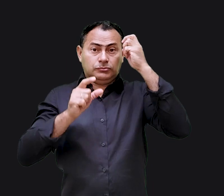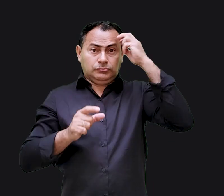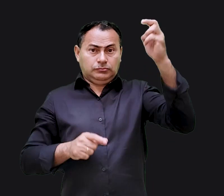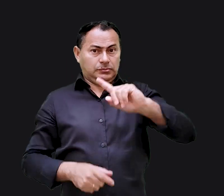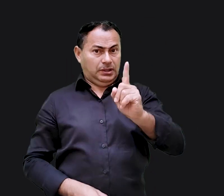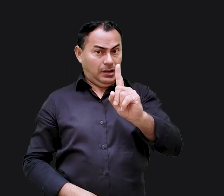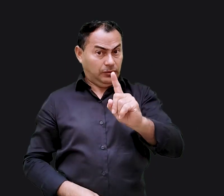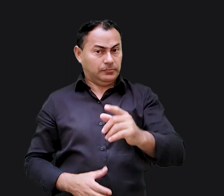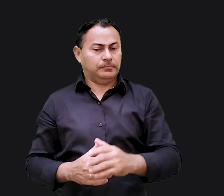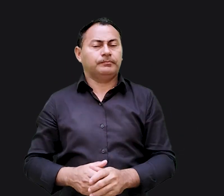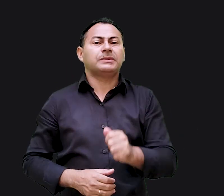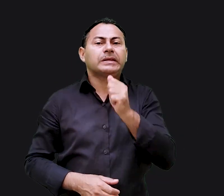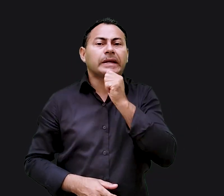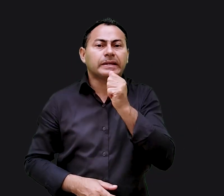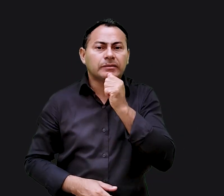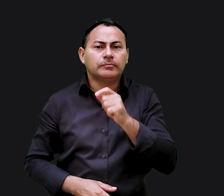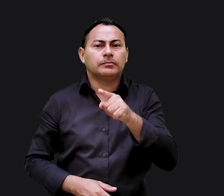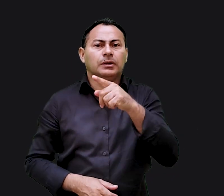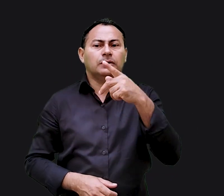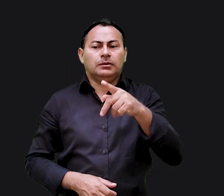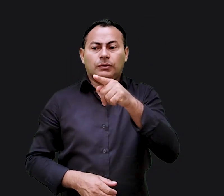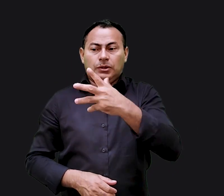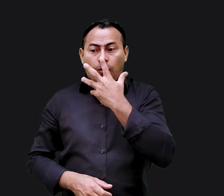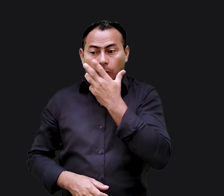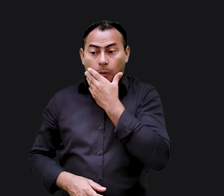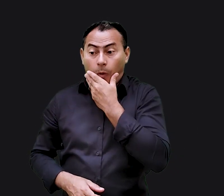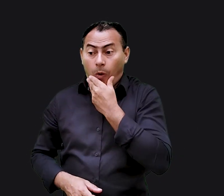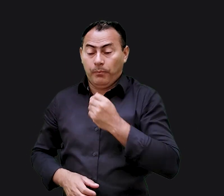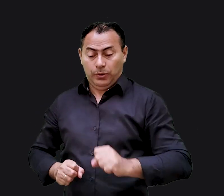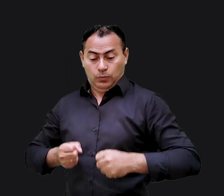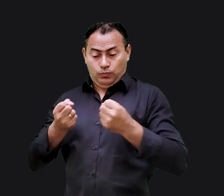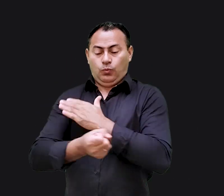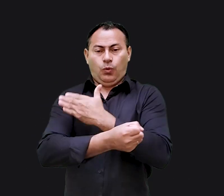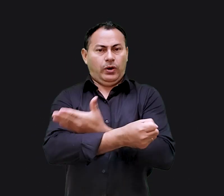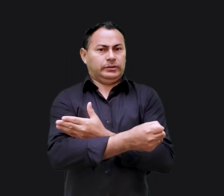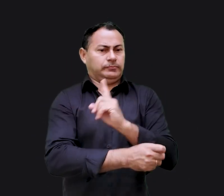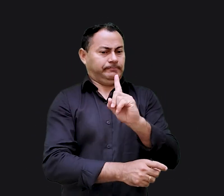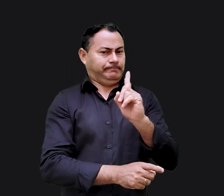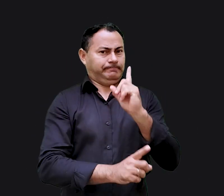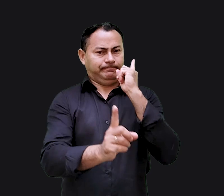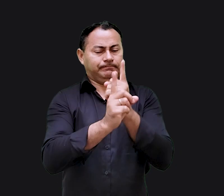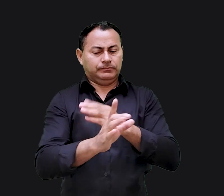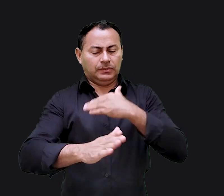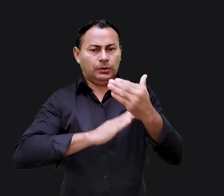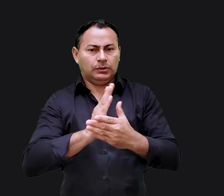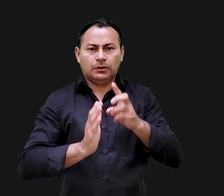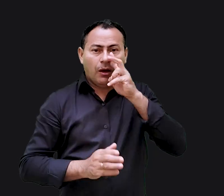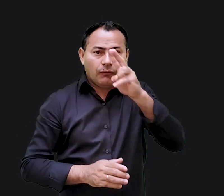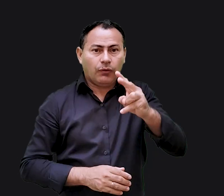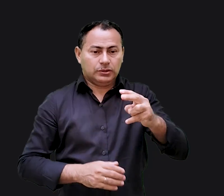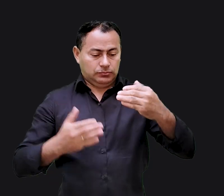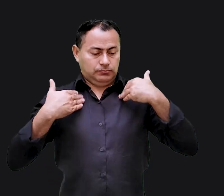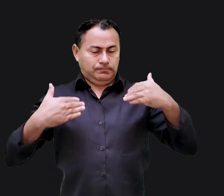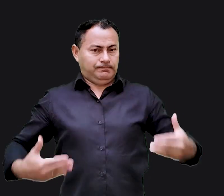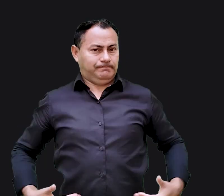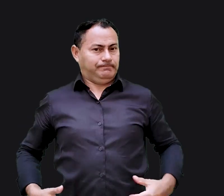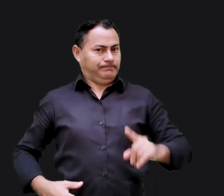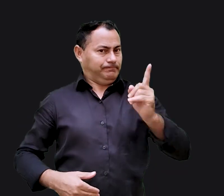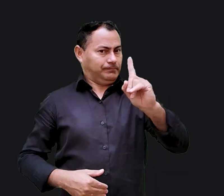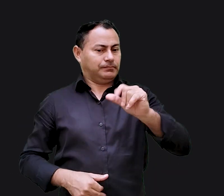esperto não, viu? E ainda, você homem forte, você não vai encontrar todo o seu potencial na força física,